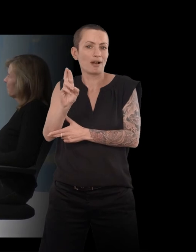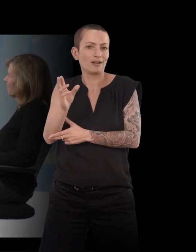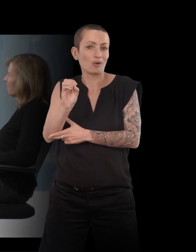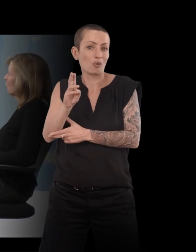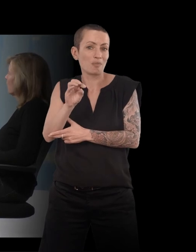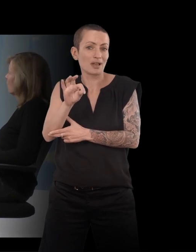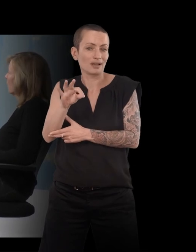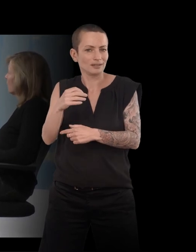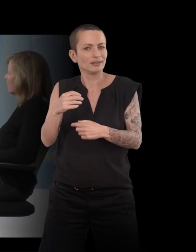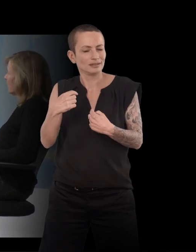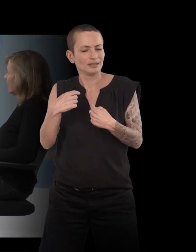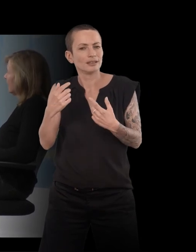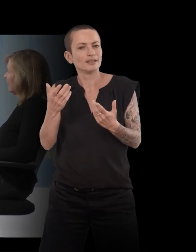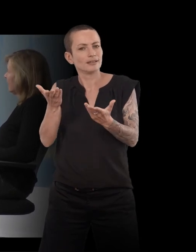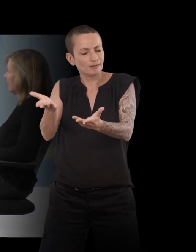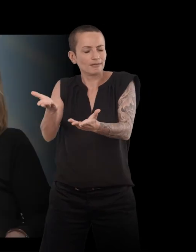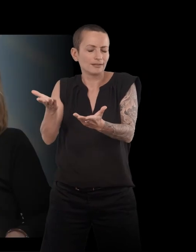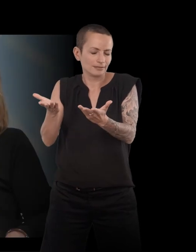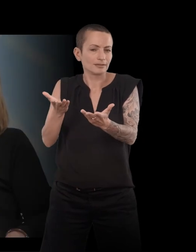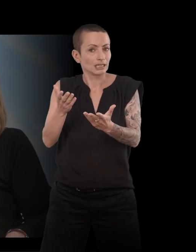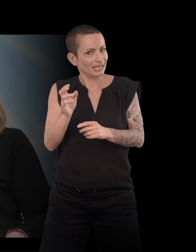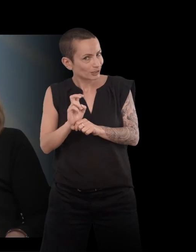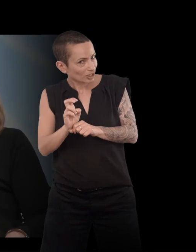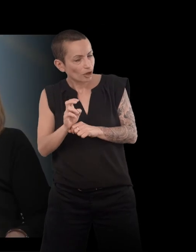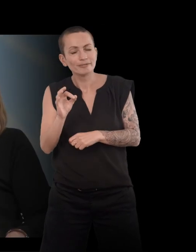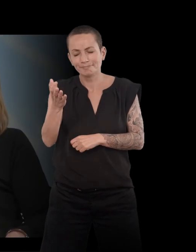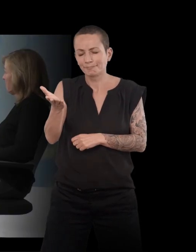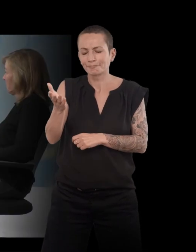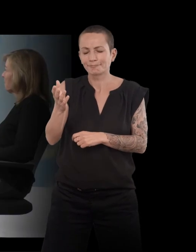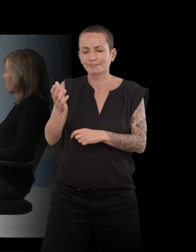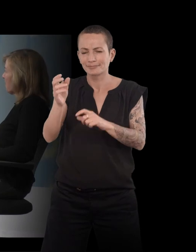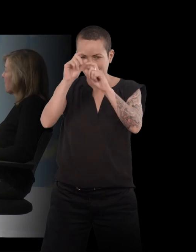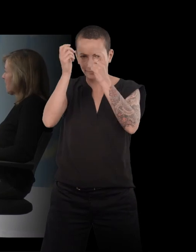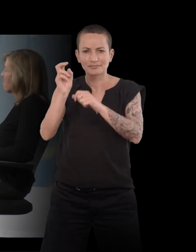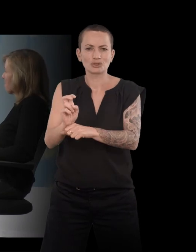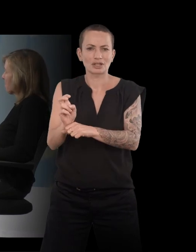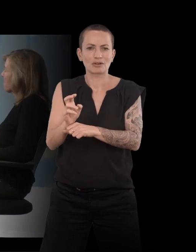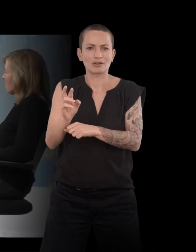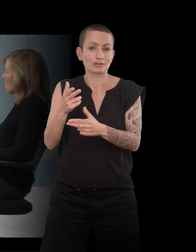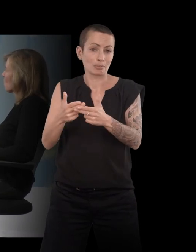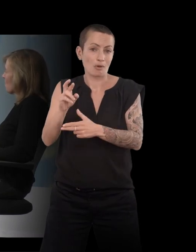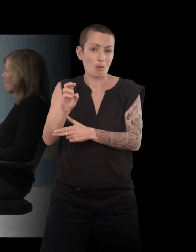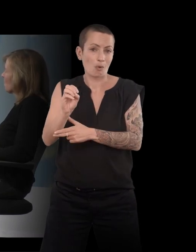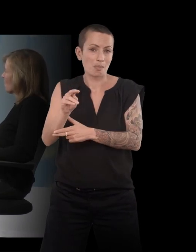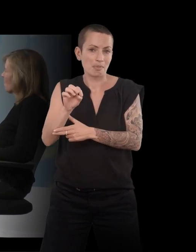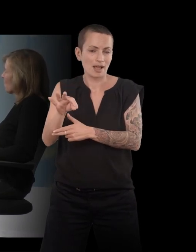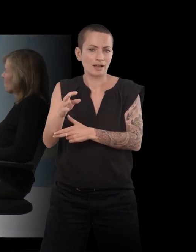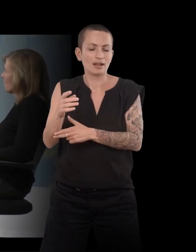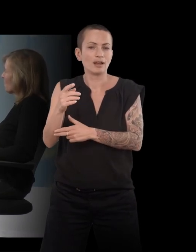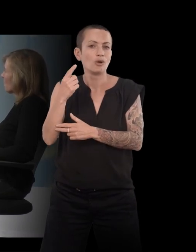qui est moi. casteur, celui qui... Comment ? L'éducateur, Oui, l'éducateur qui, pour Truffaut, fait un